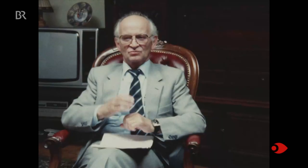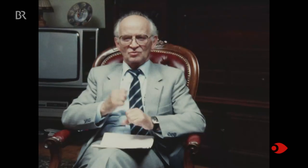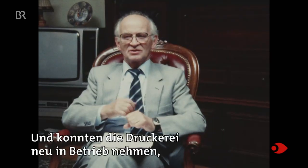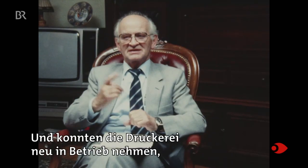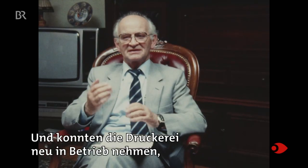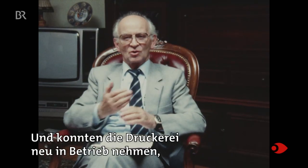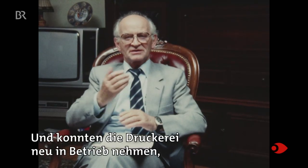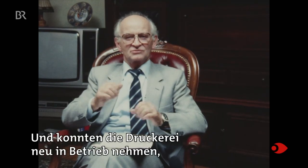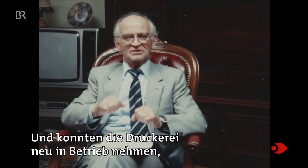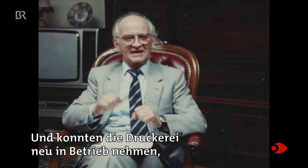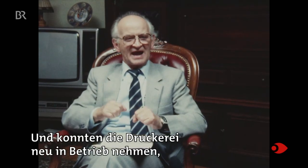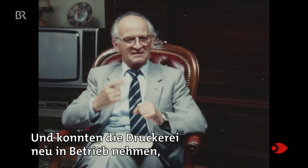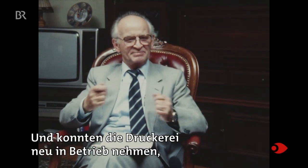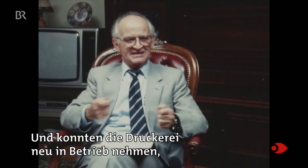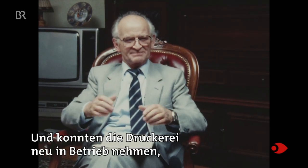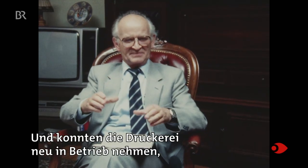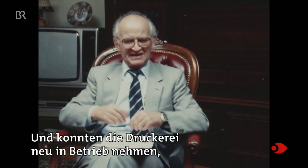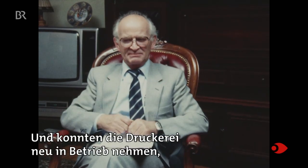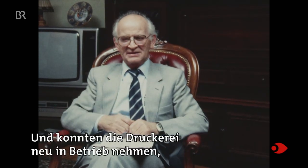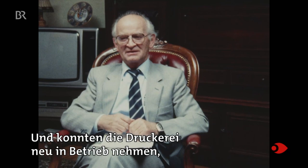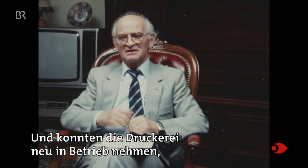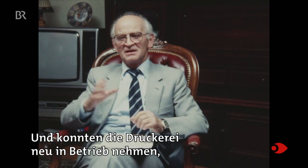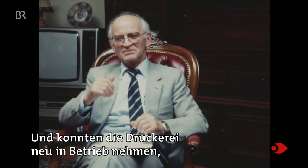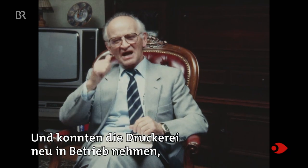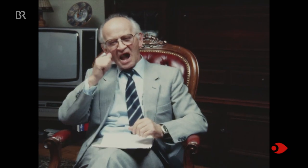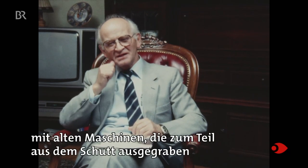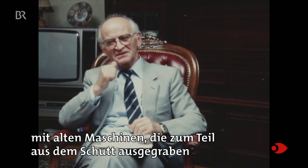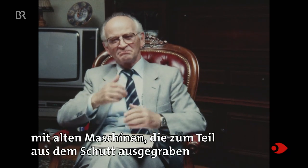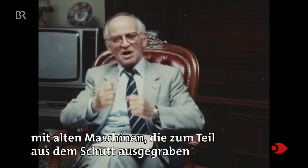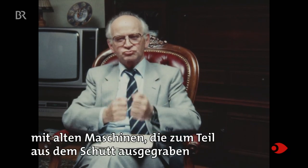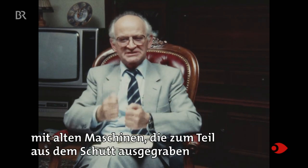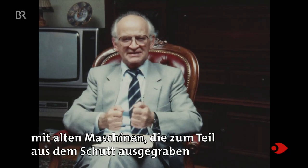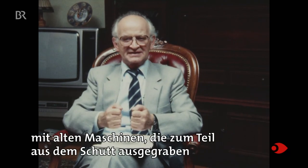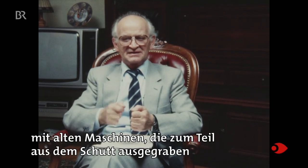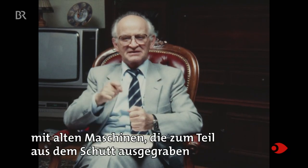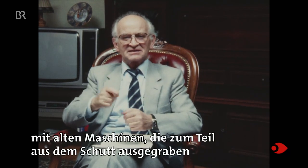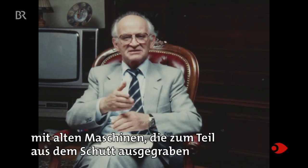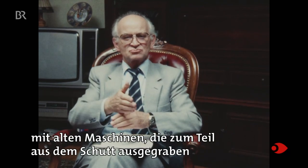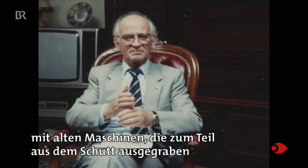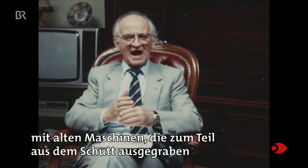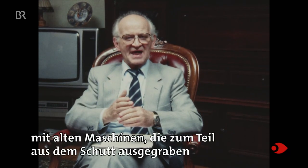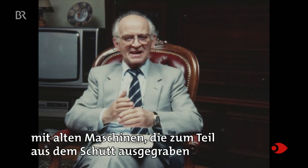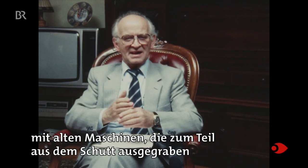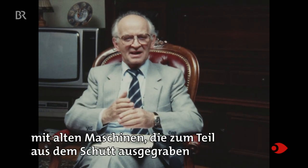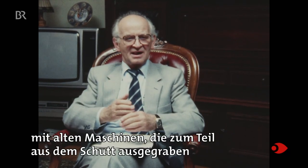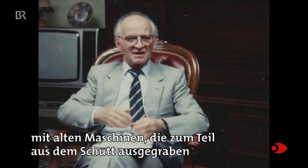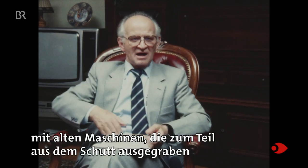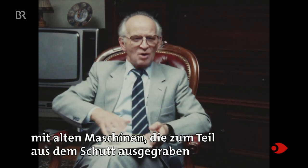Und konnten die Druckerei neu in Betrieb nehmen. Mit alten Maschinen, die zum Teil aus dem Schutt